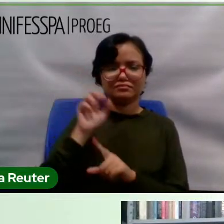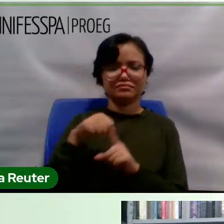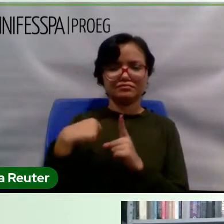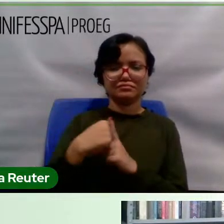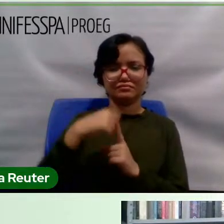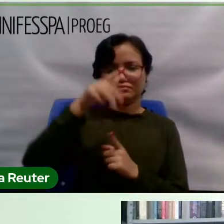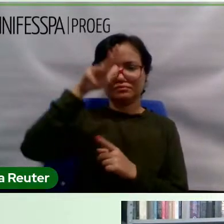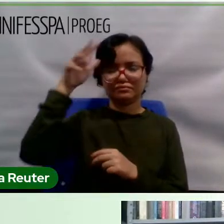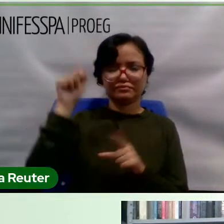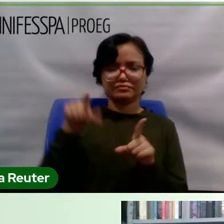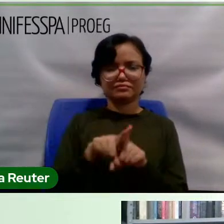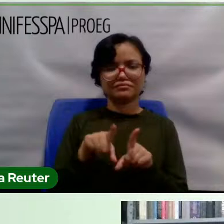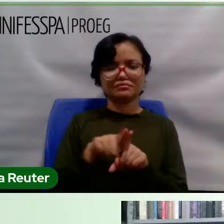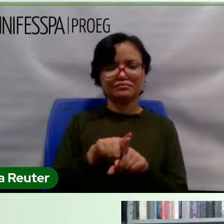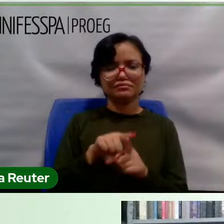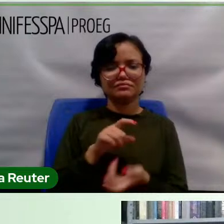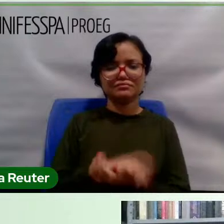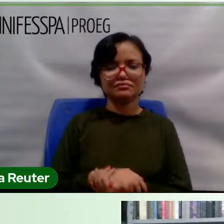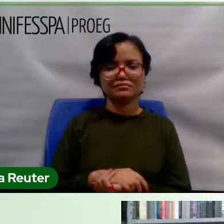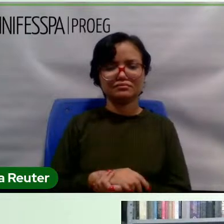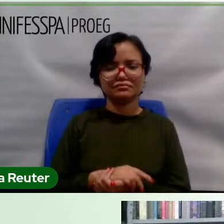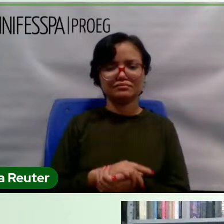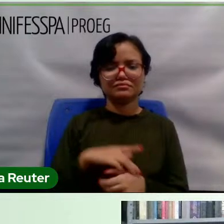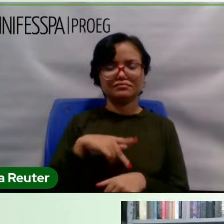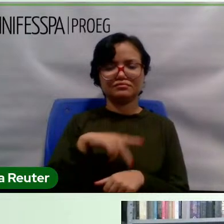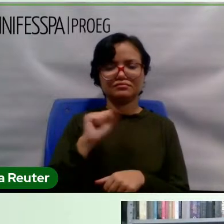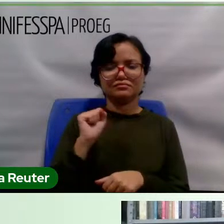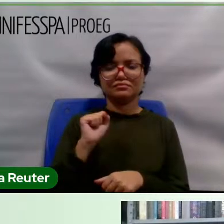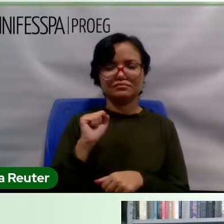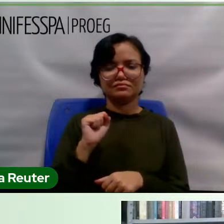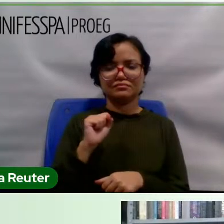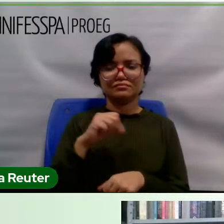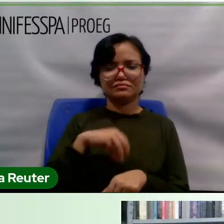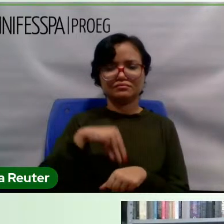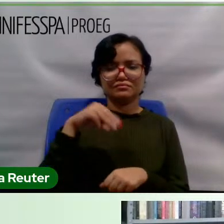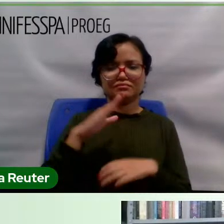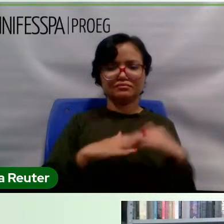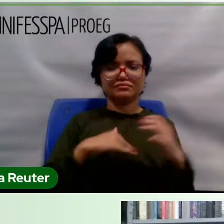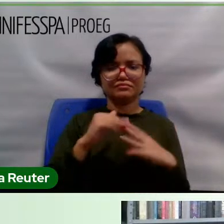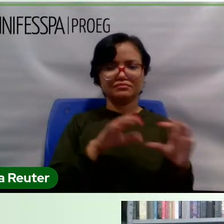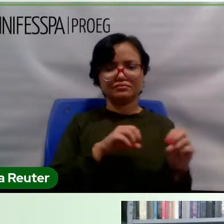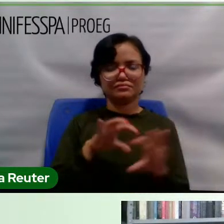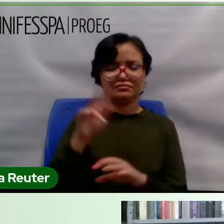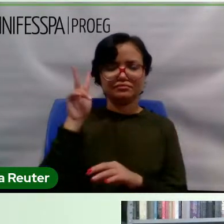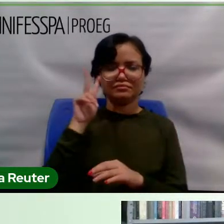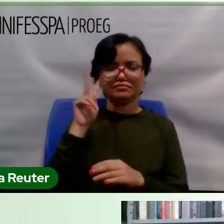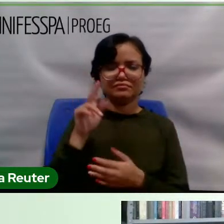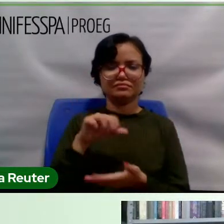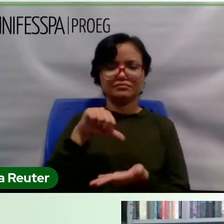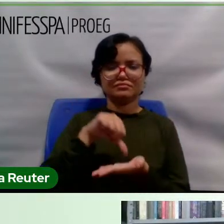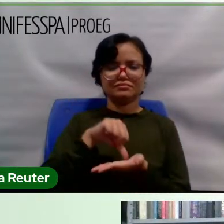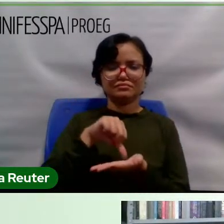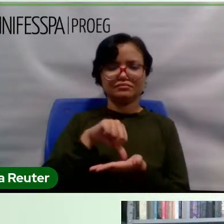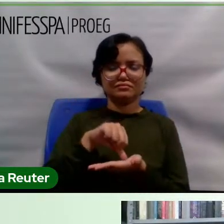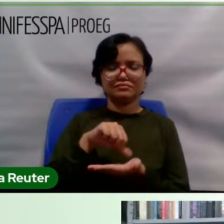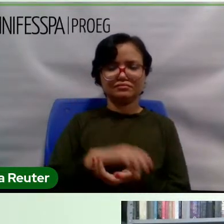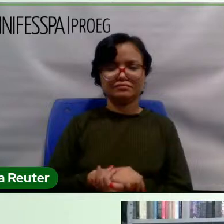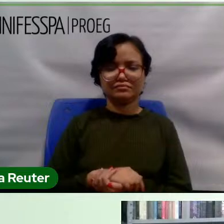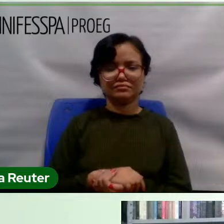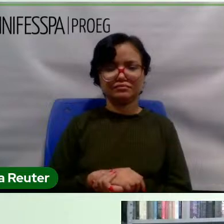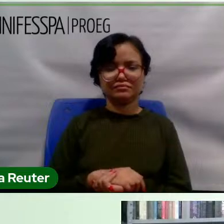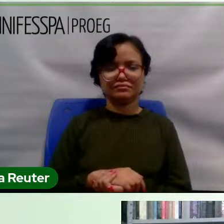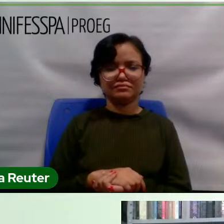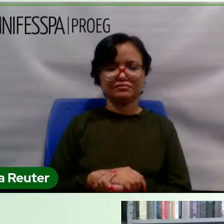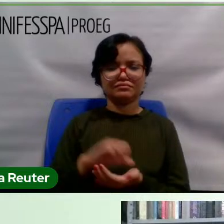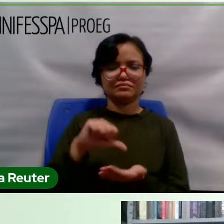do Programa de Pós-Graduação do Mestrado Profissional Ensino de História, no Polo, ou seja, na